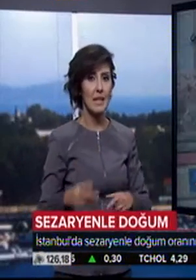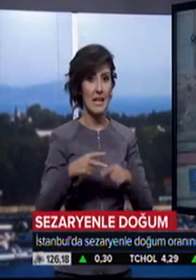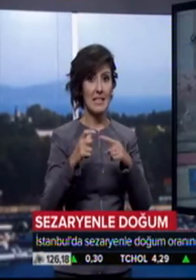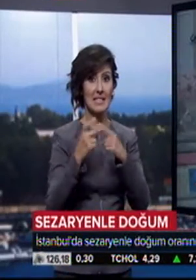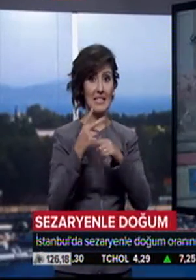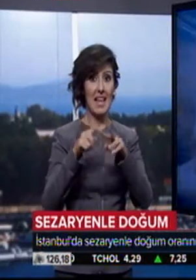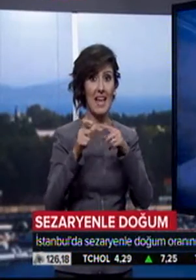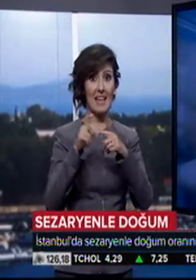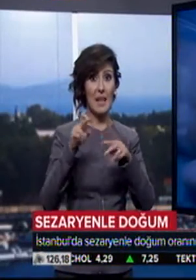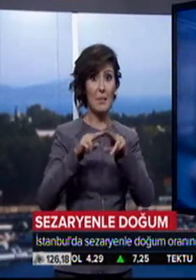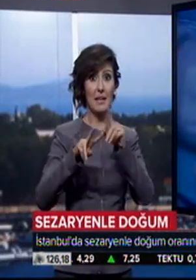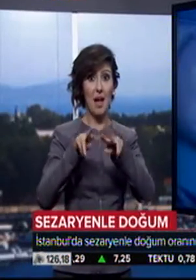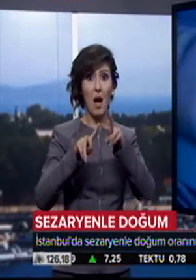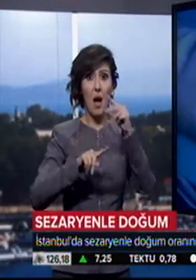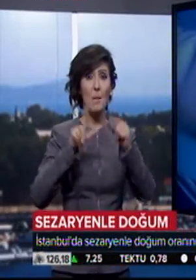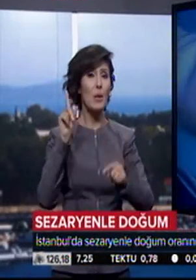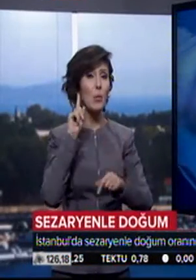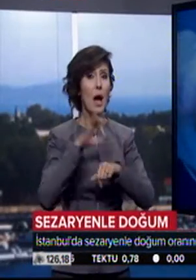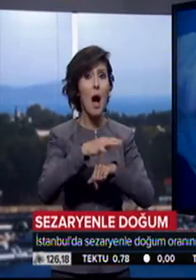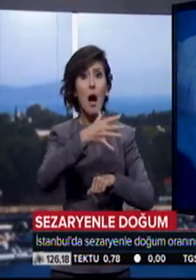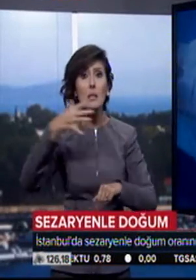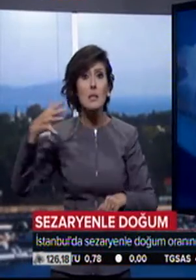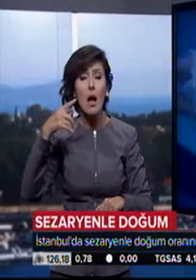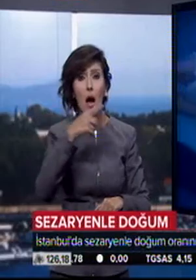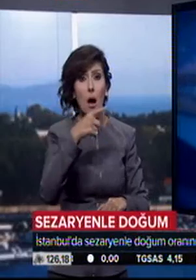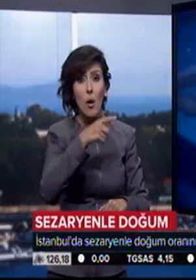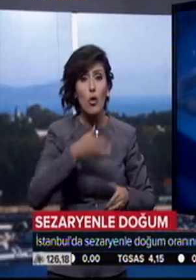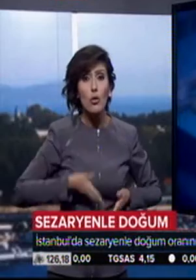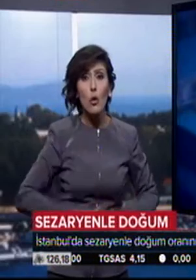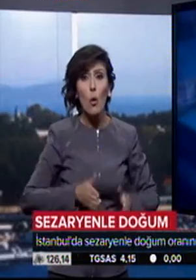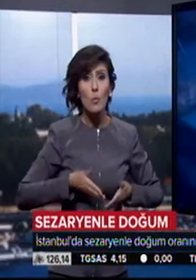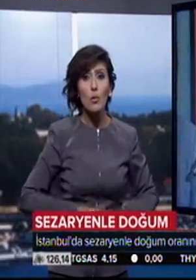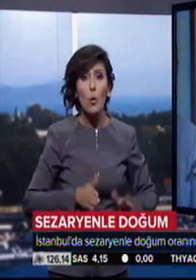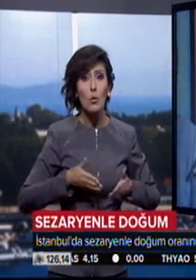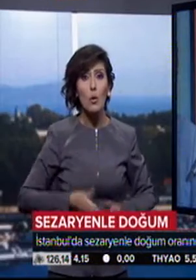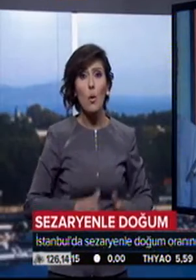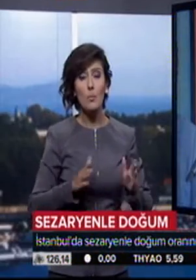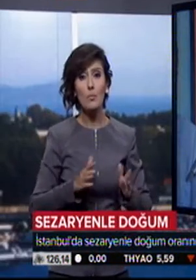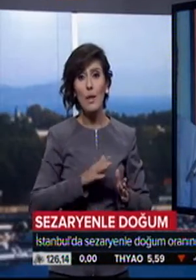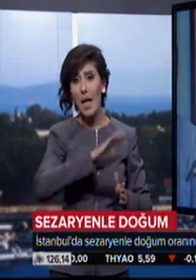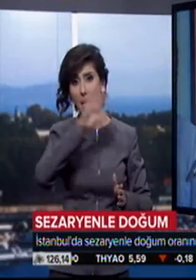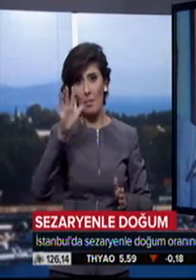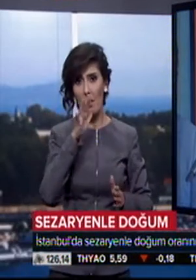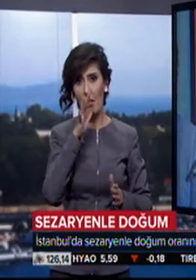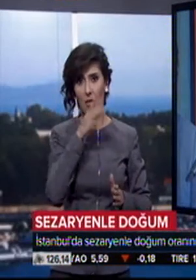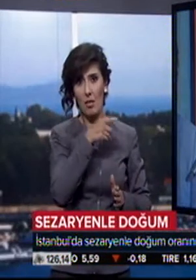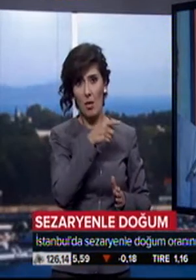duayen bir hastane, ki Zeynep Kamil'de doğumayan aralığı yakasında neredeyse zamanında yoktu, bunu başarabiliyorsa,